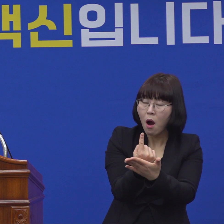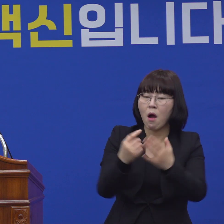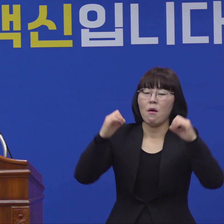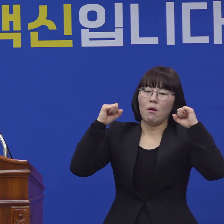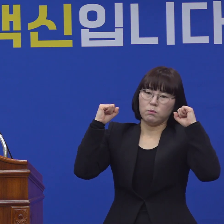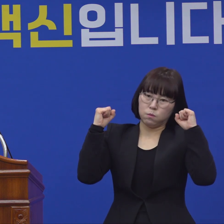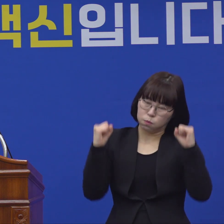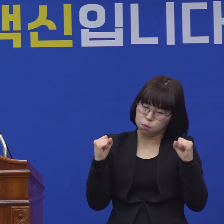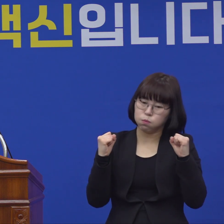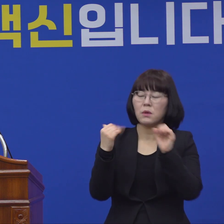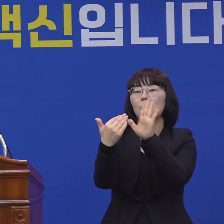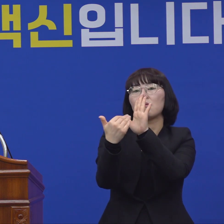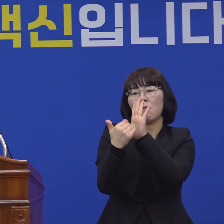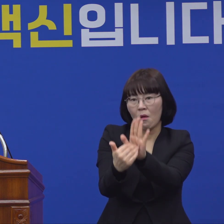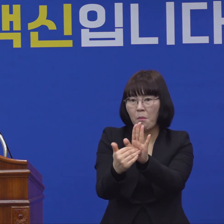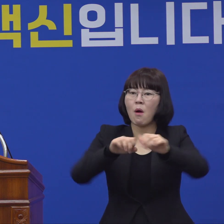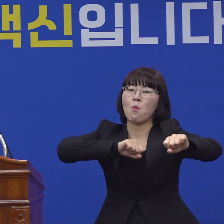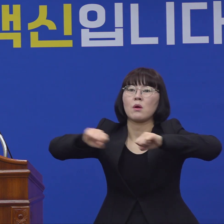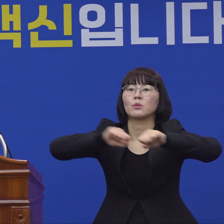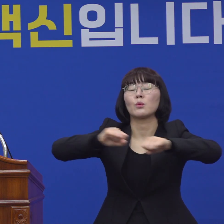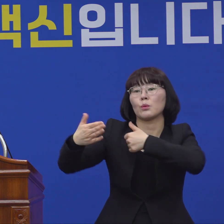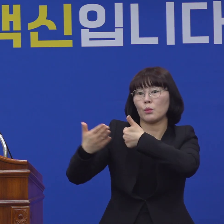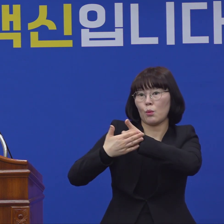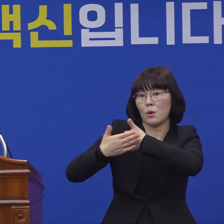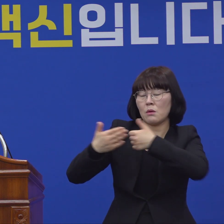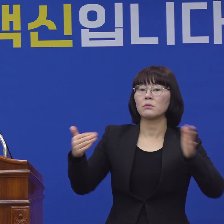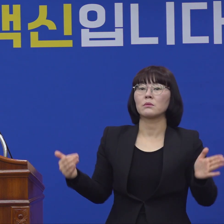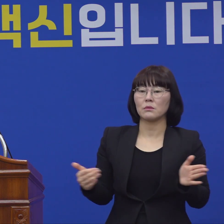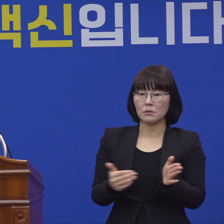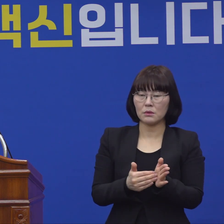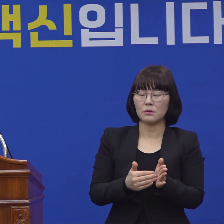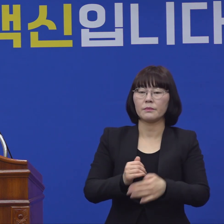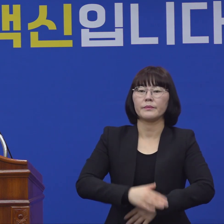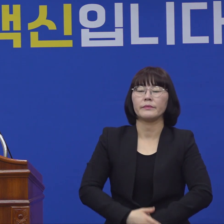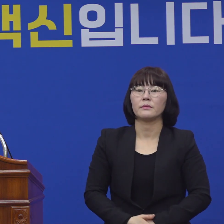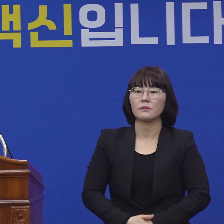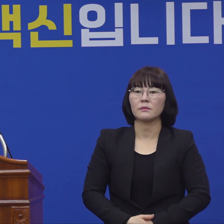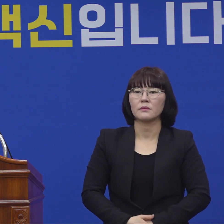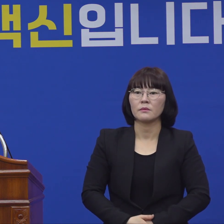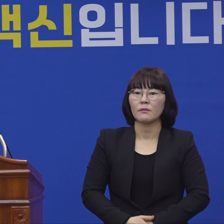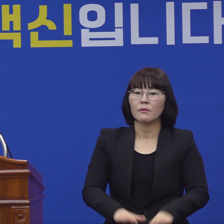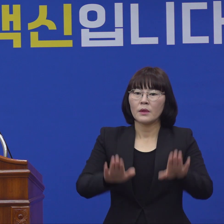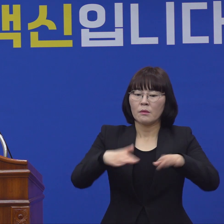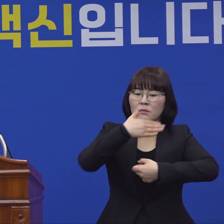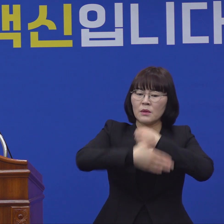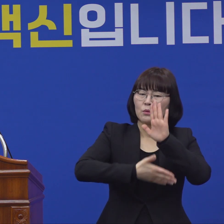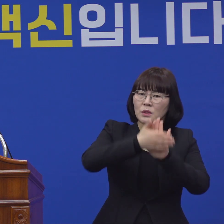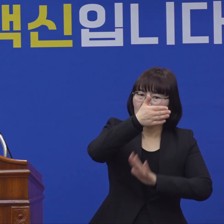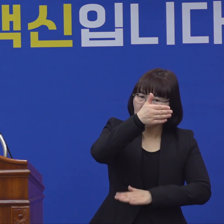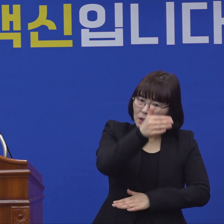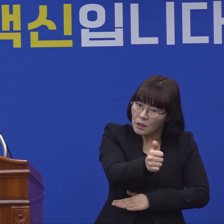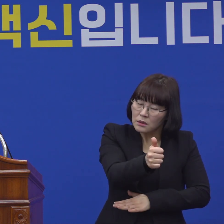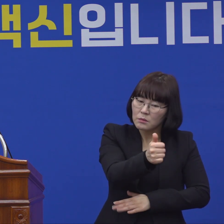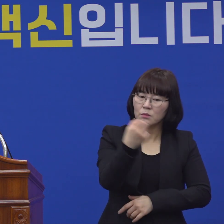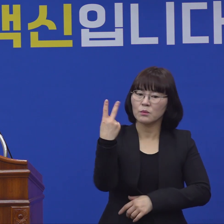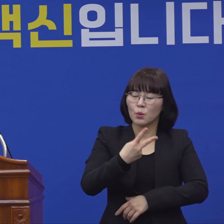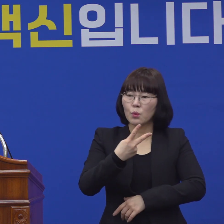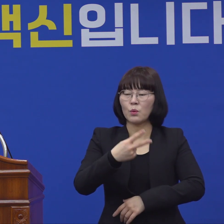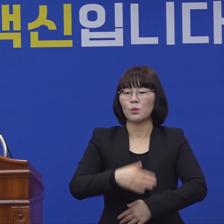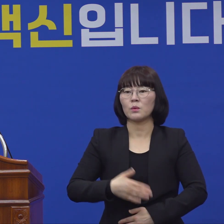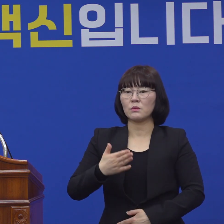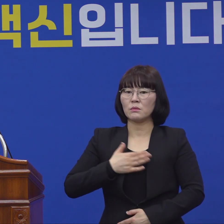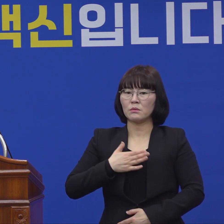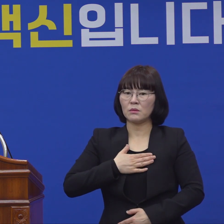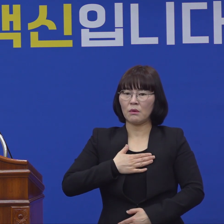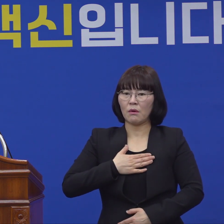방역 활동에 관심을 가져주셨습니다. 그래서 이러한 과정에서 극도로 저희들 주변에 제가